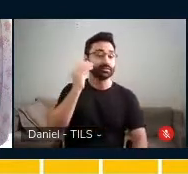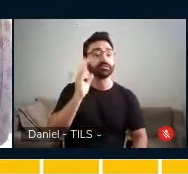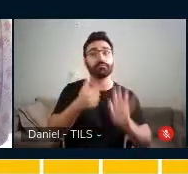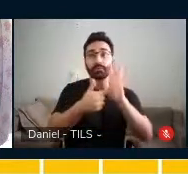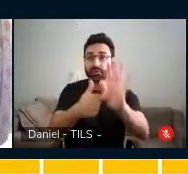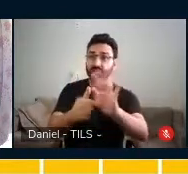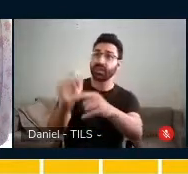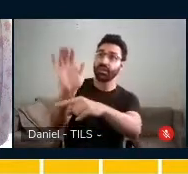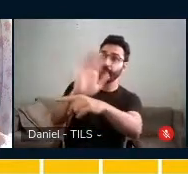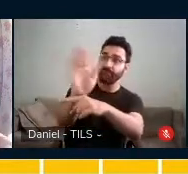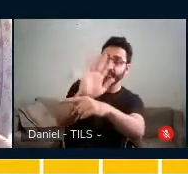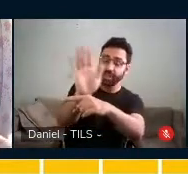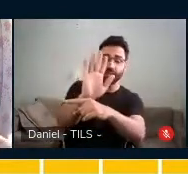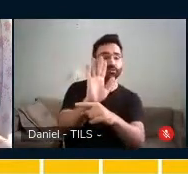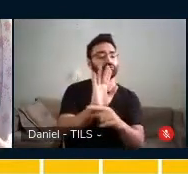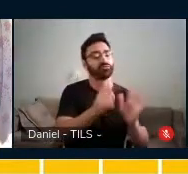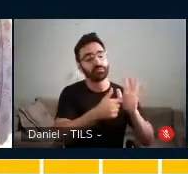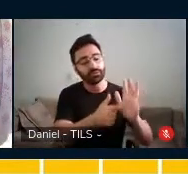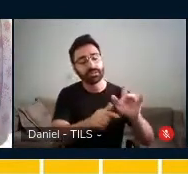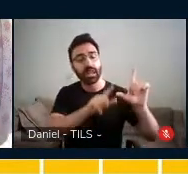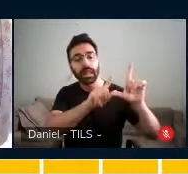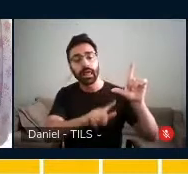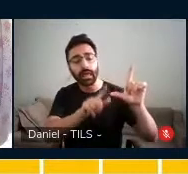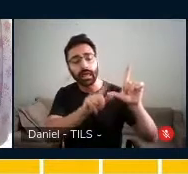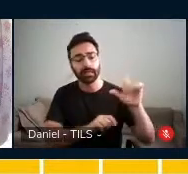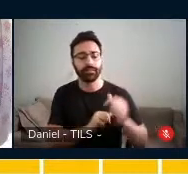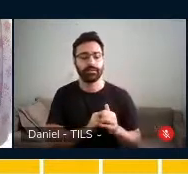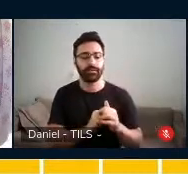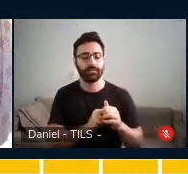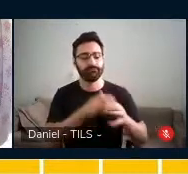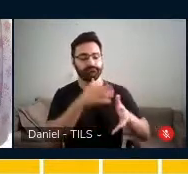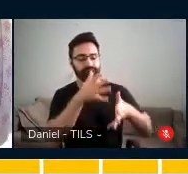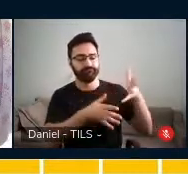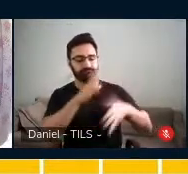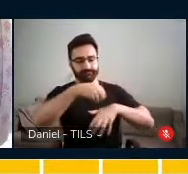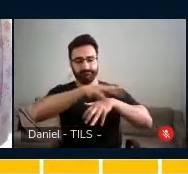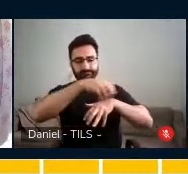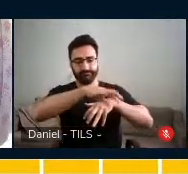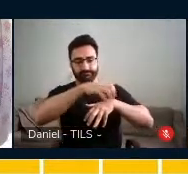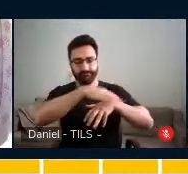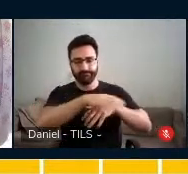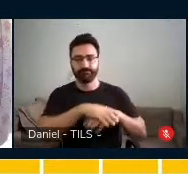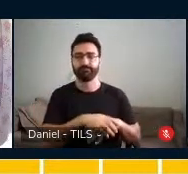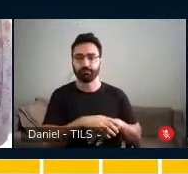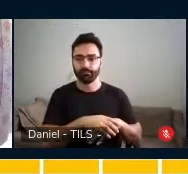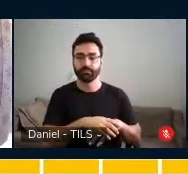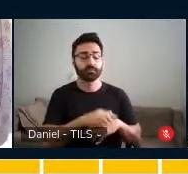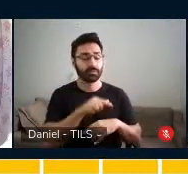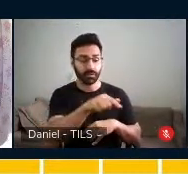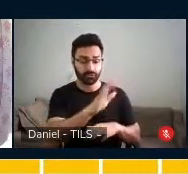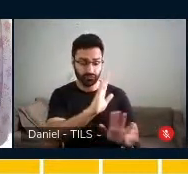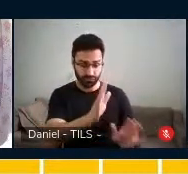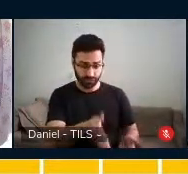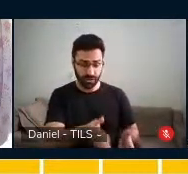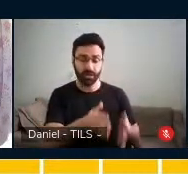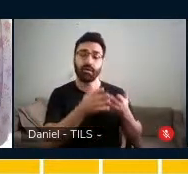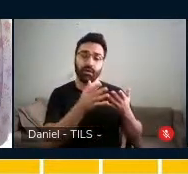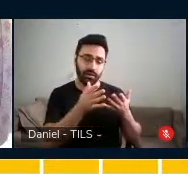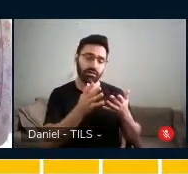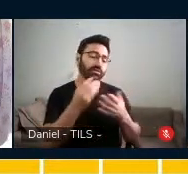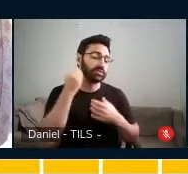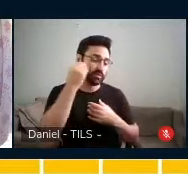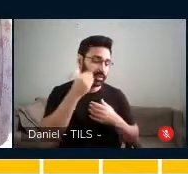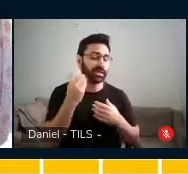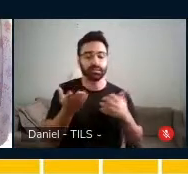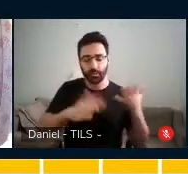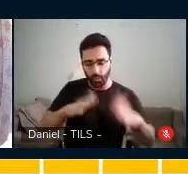ela da música, mostrei a letra, sinalizei a letra pra ela, ela já tinha a experiência com o cop